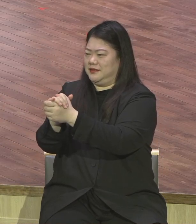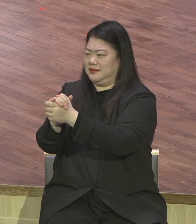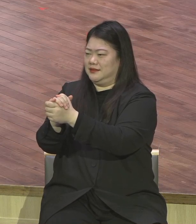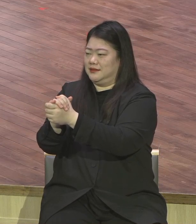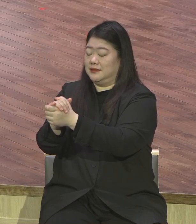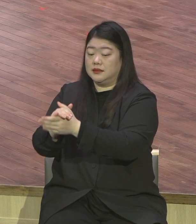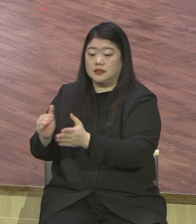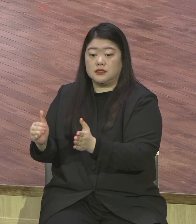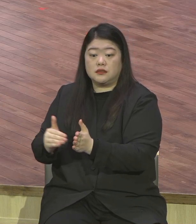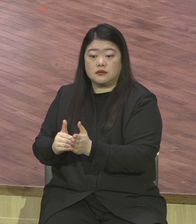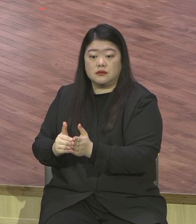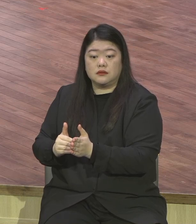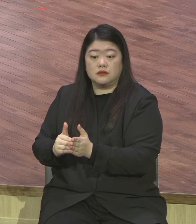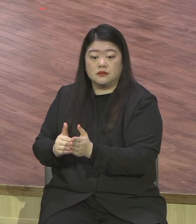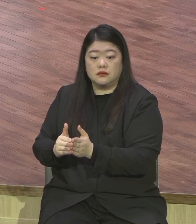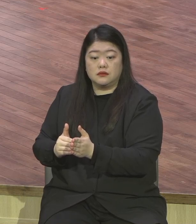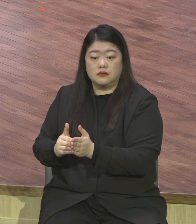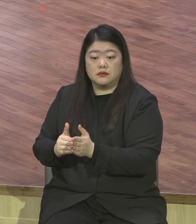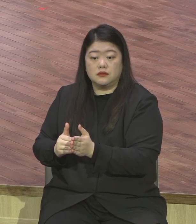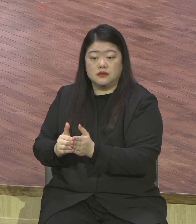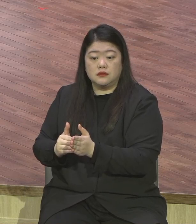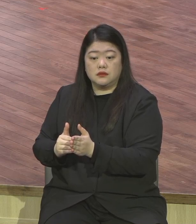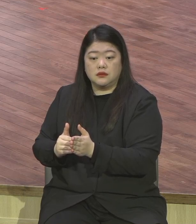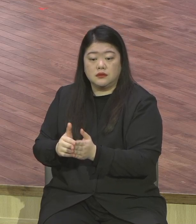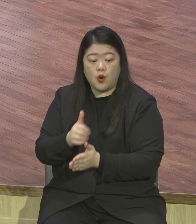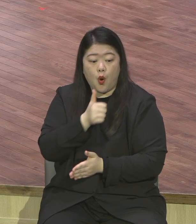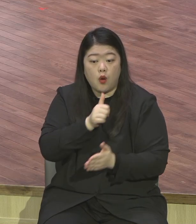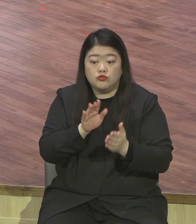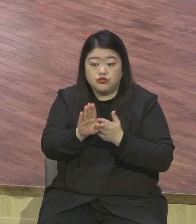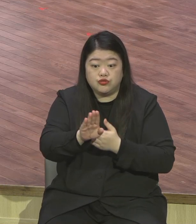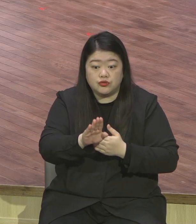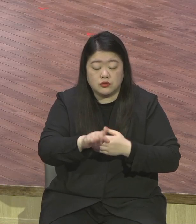얼마나 분노가 나는지 얼마나 불쌍한지 얼마나 안타까운지